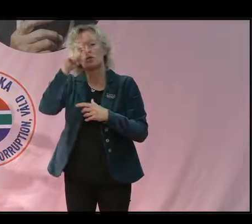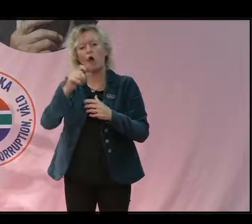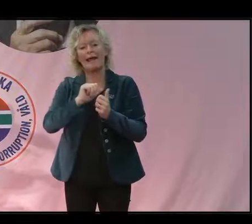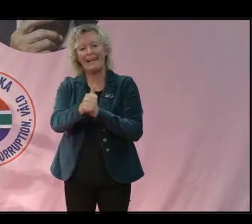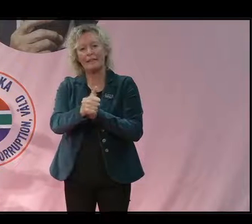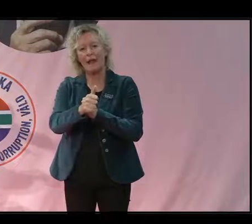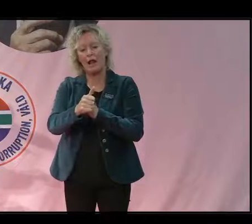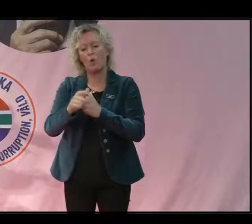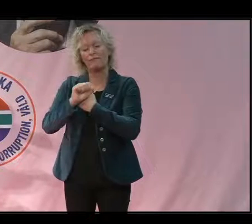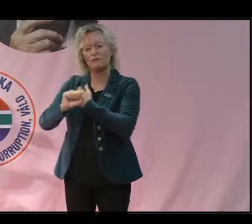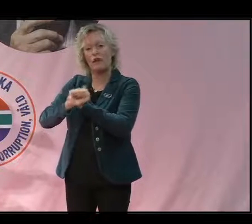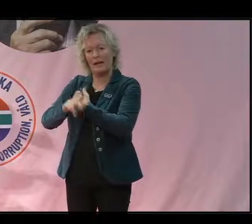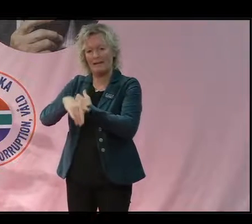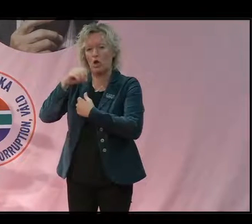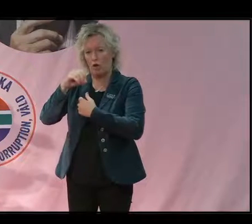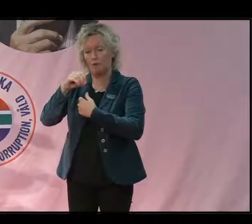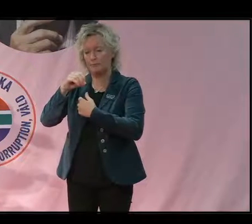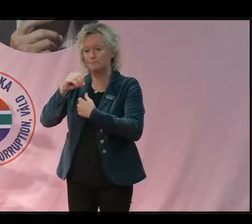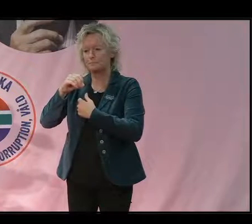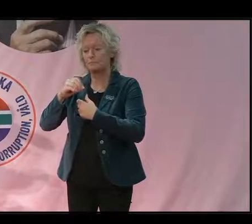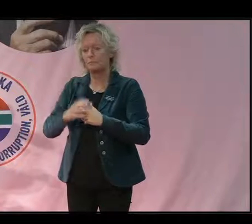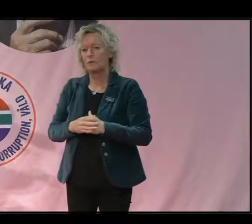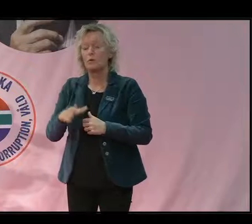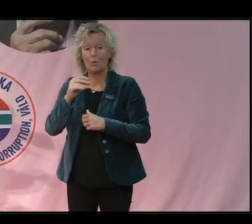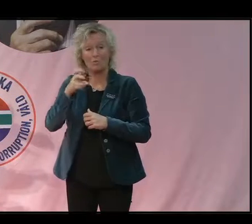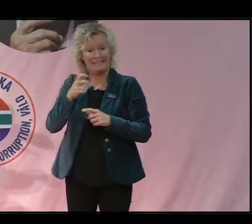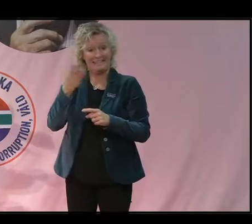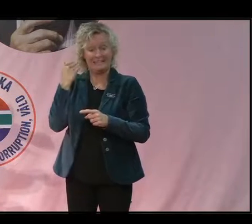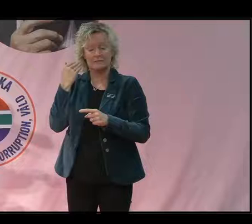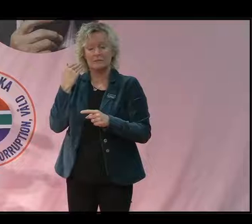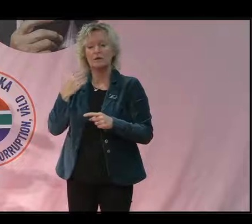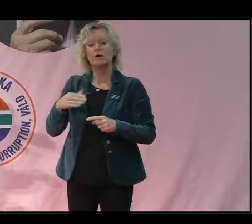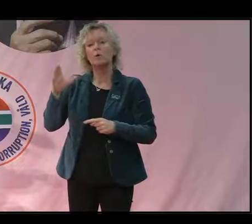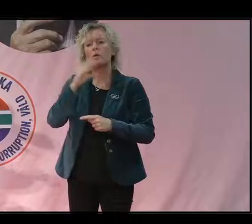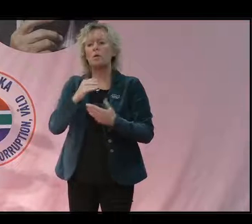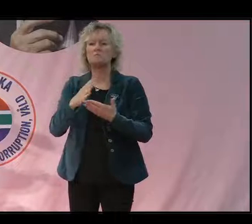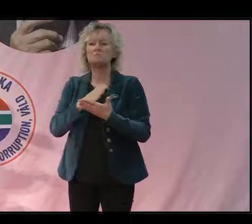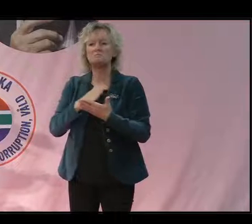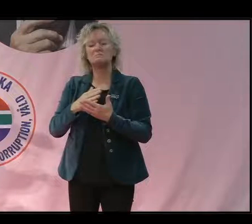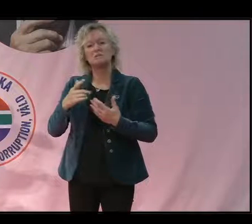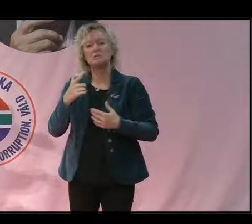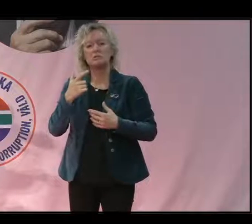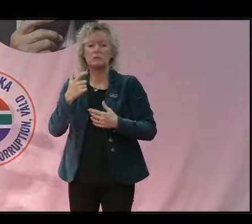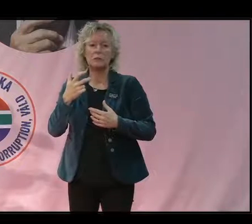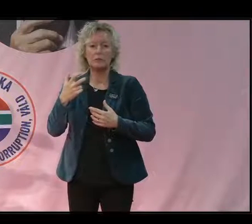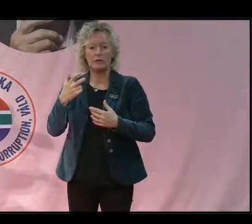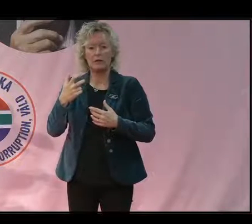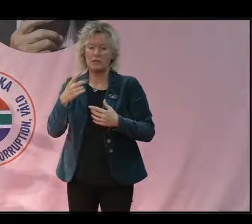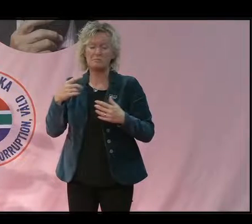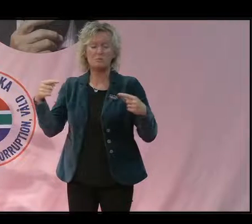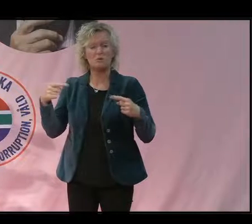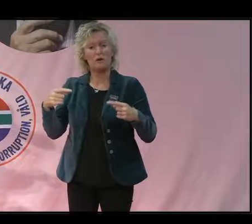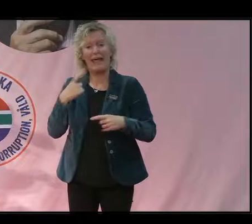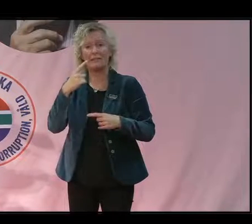miljöförsvarare. I mars då hade det gått ungefär 70-80 dagar så det är ungefär en person om dagen